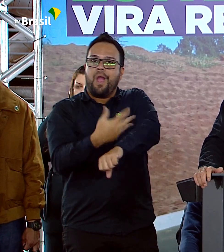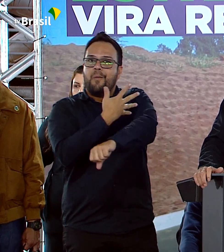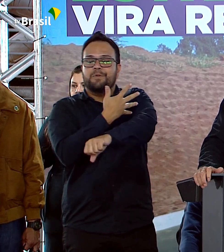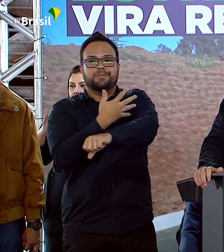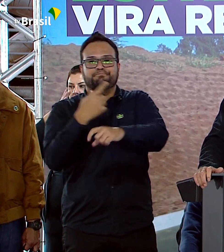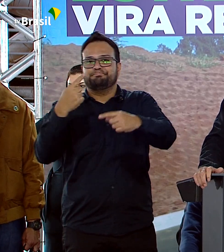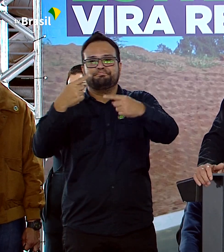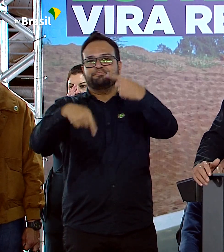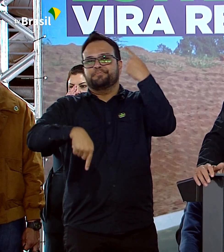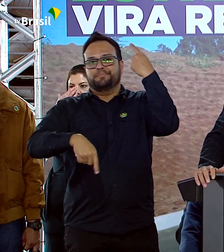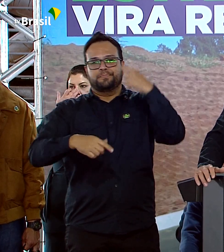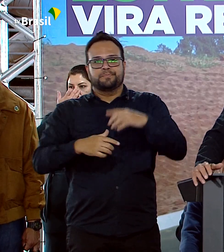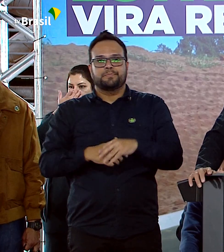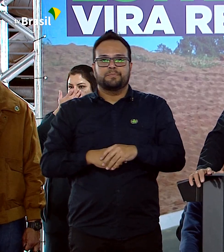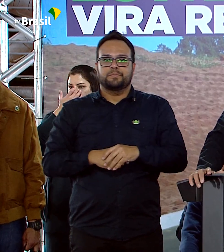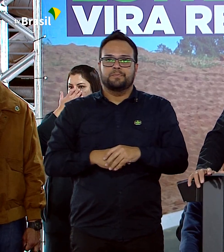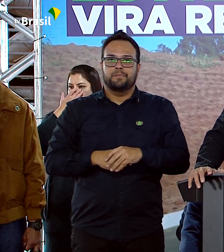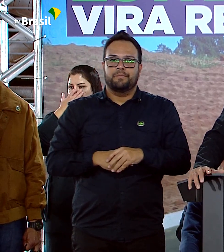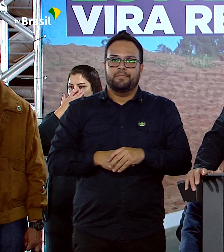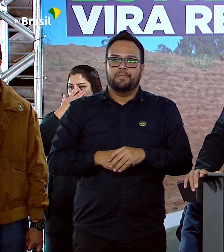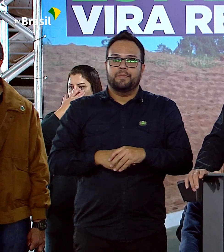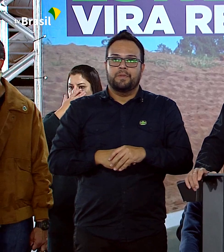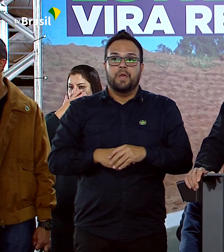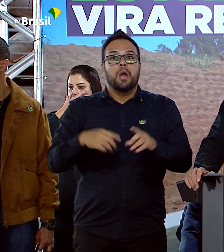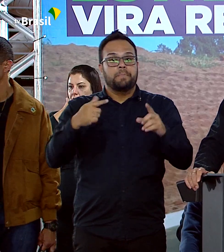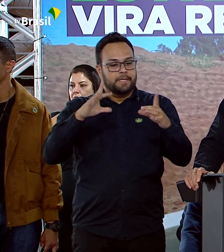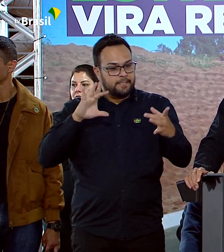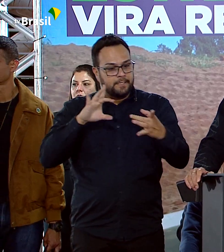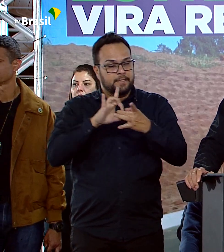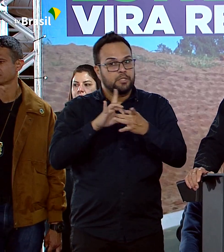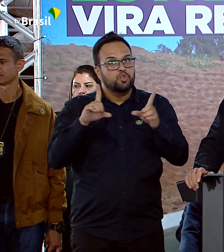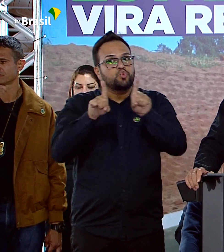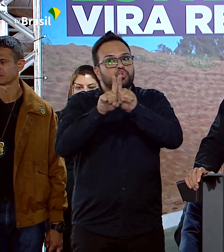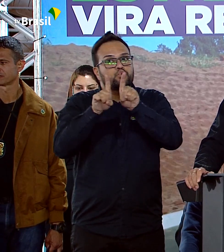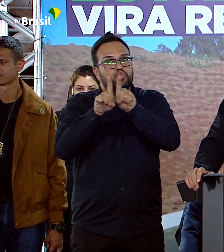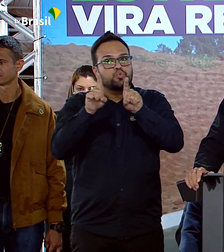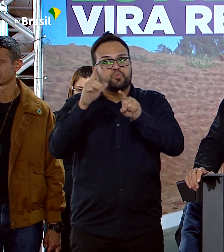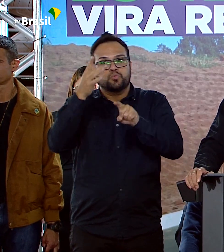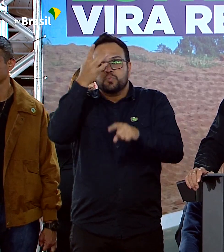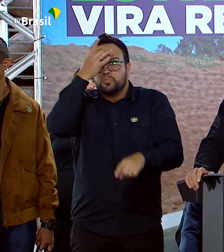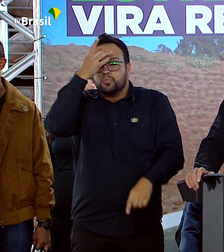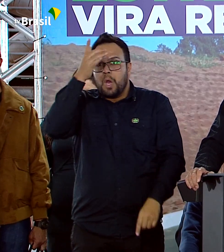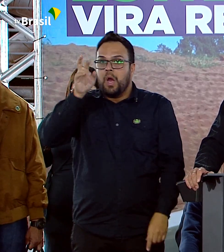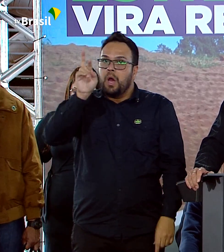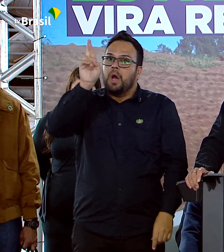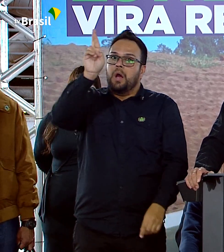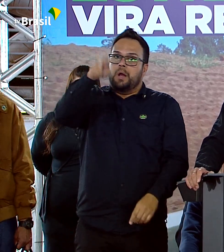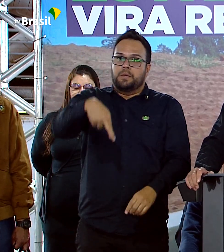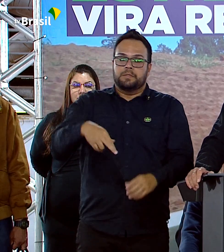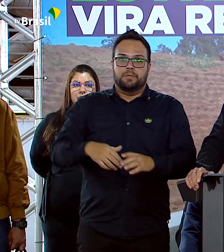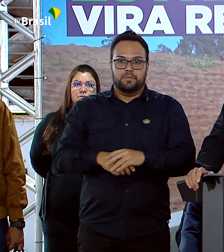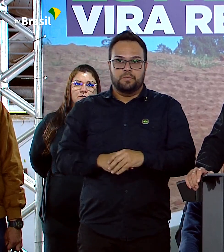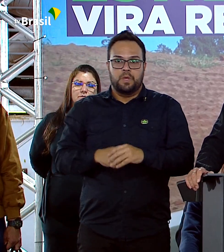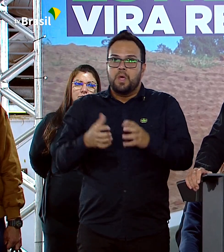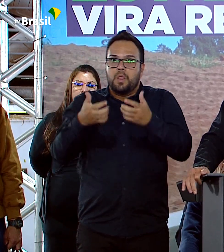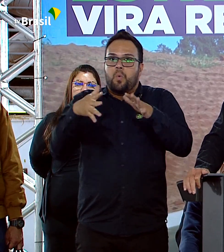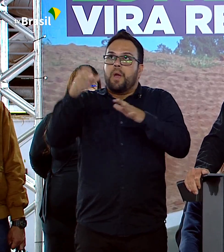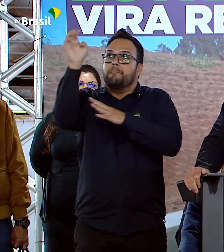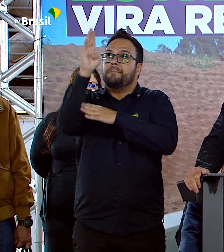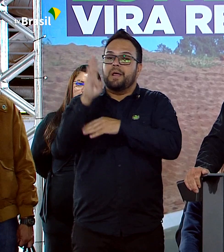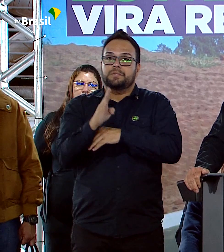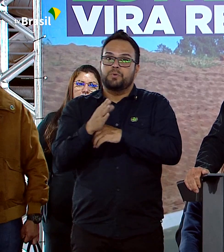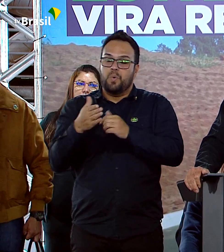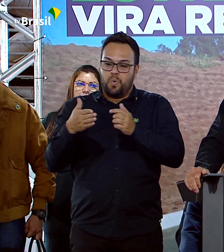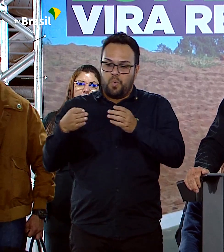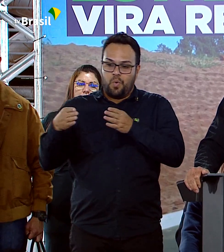Elas devem vir com a razão. Não queremos o Brasil trilhando o caminho